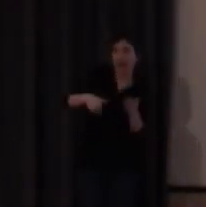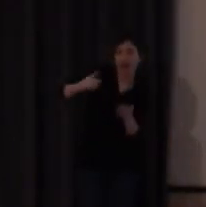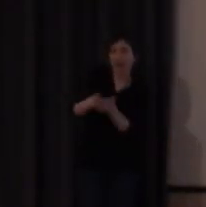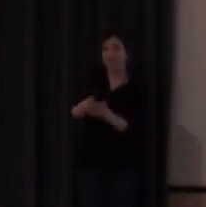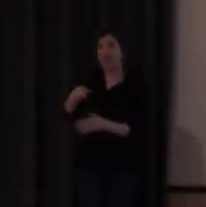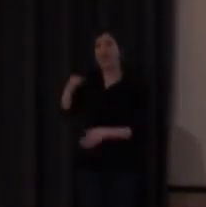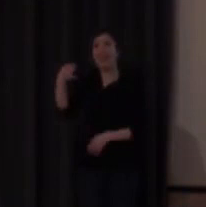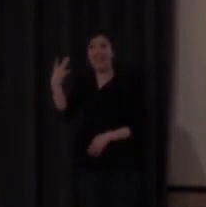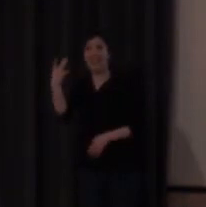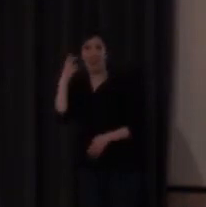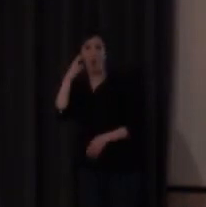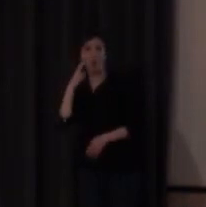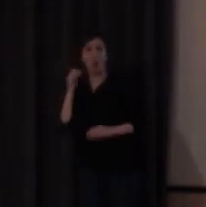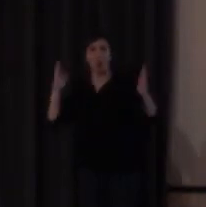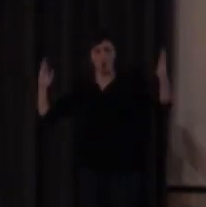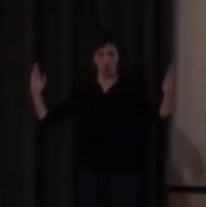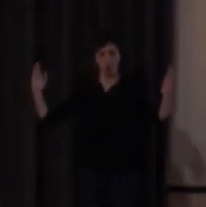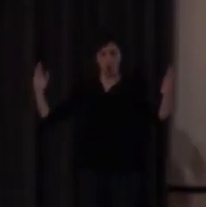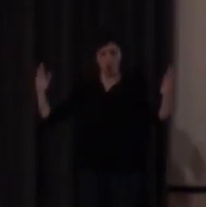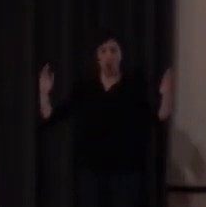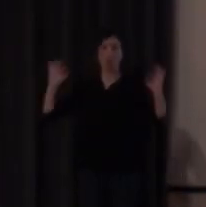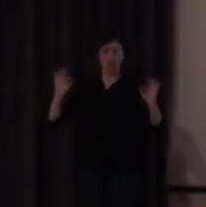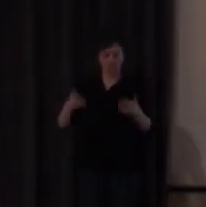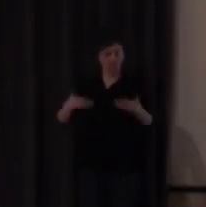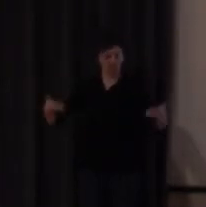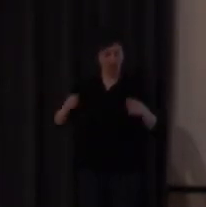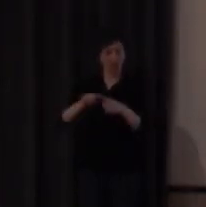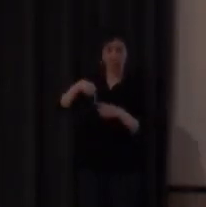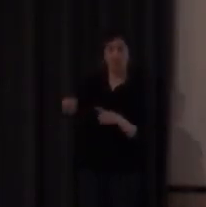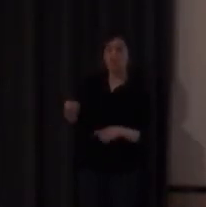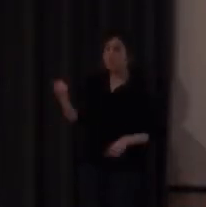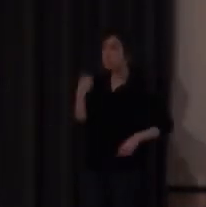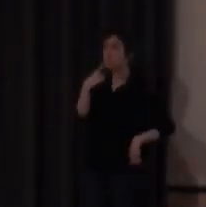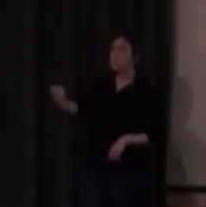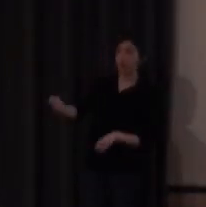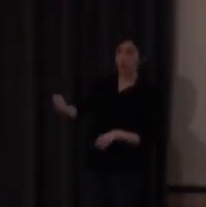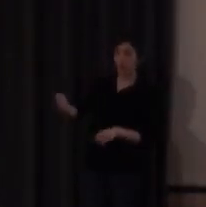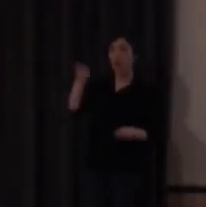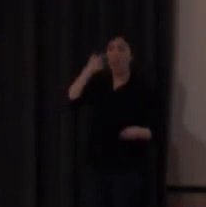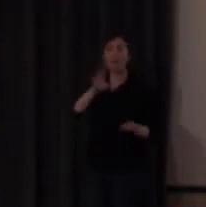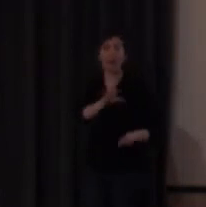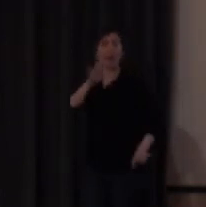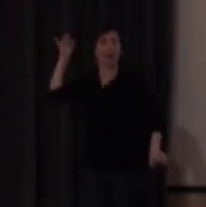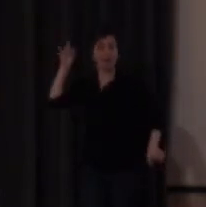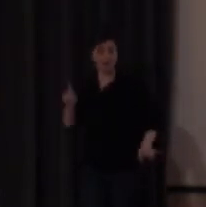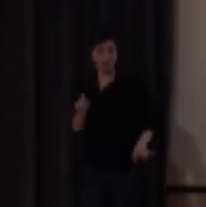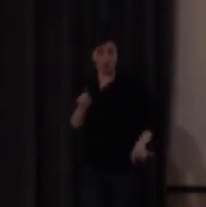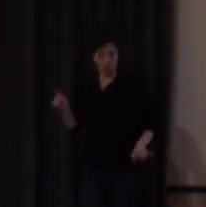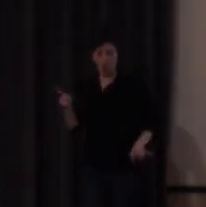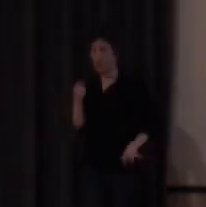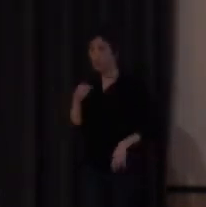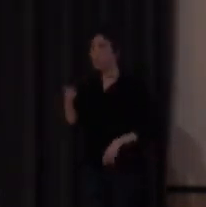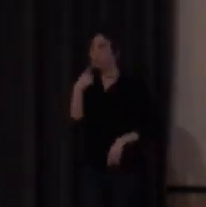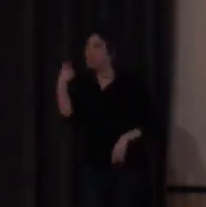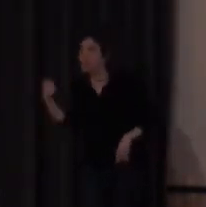15 de junio y la pregunta y una pregunta inferencial que dice ¿qué meses o